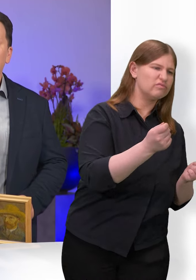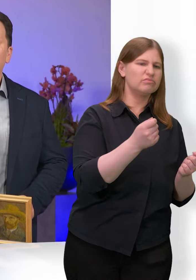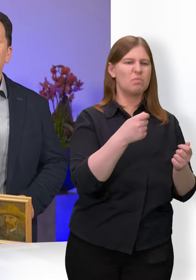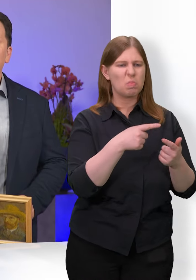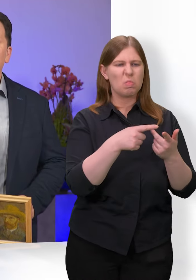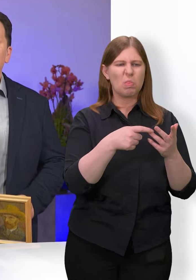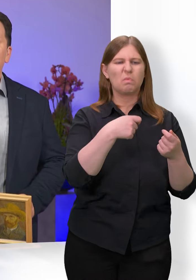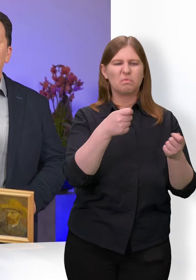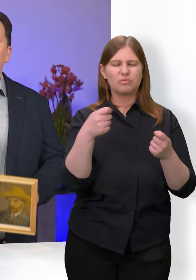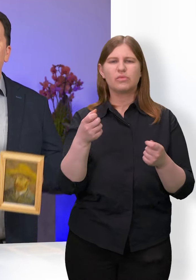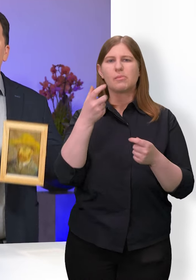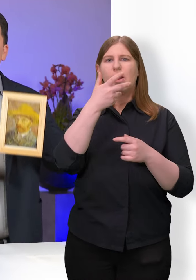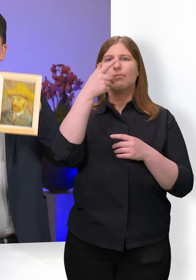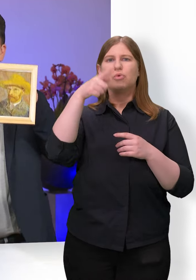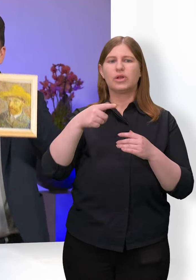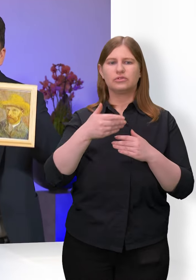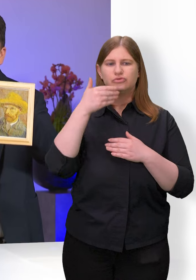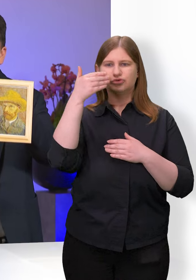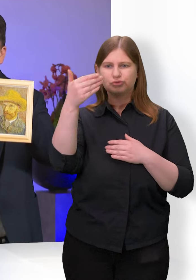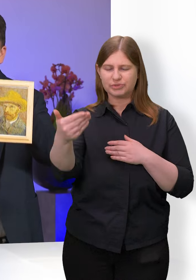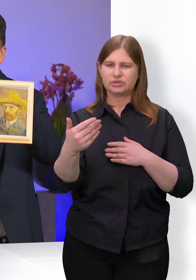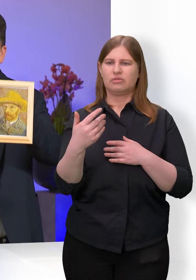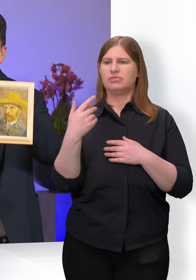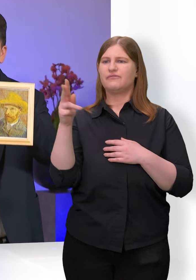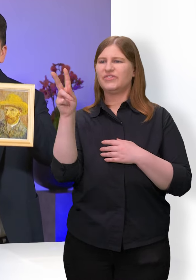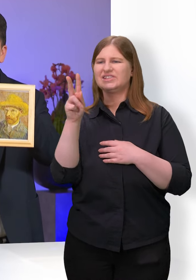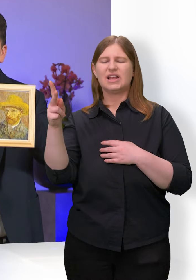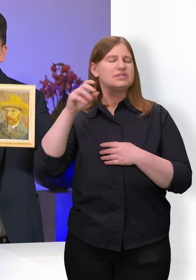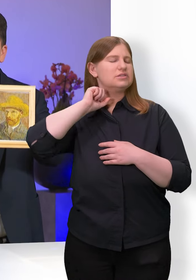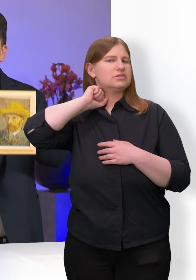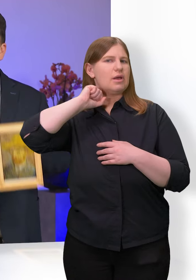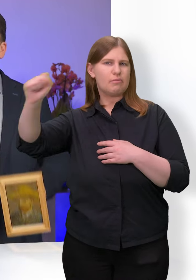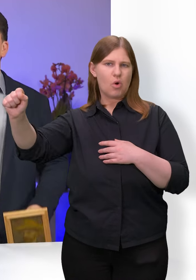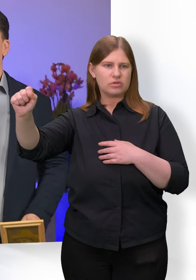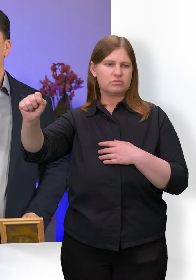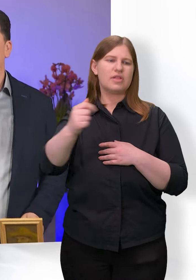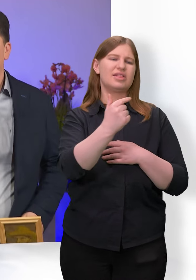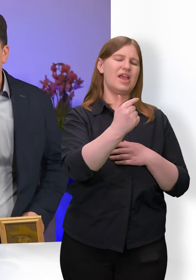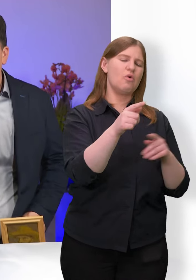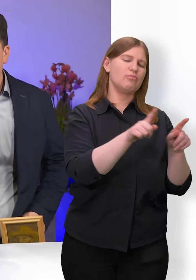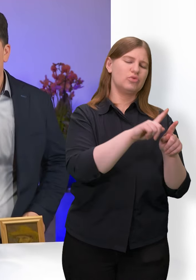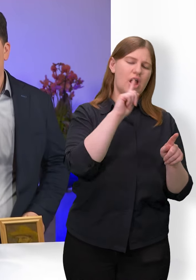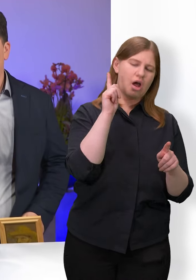Wenige Monate nach dem Selbstmord von Vincent ist auch sein Bruder Theo gestorben.